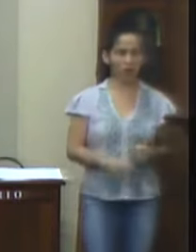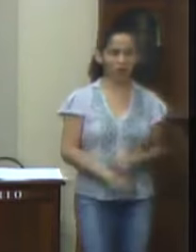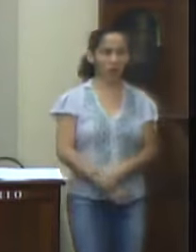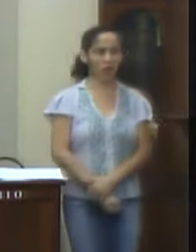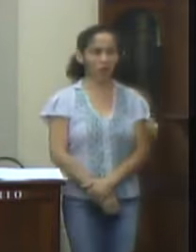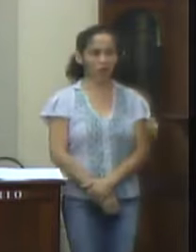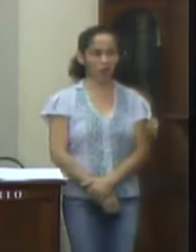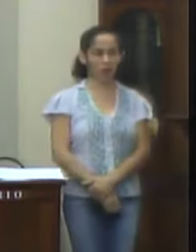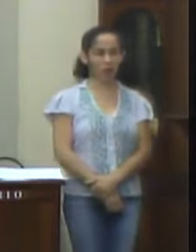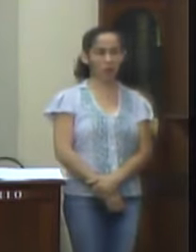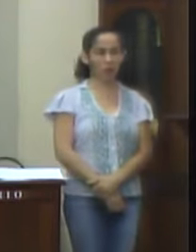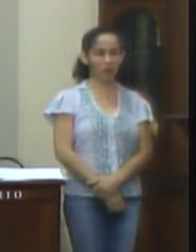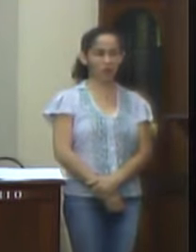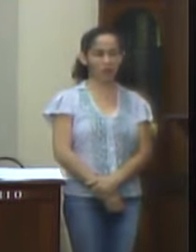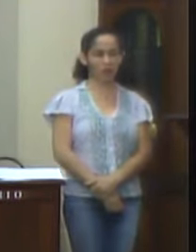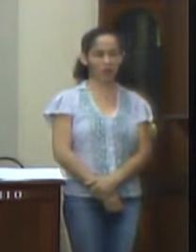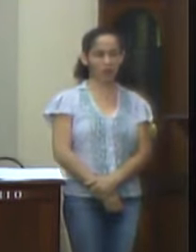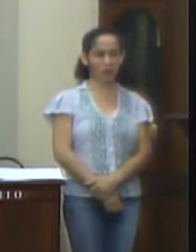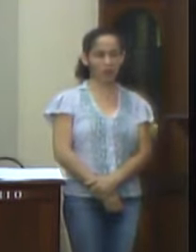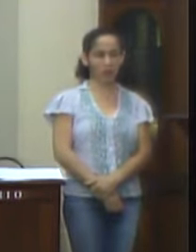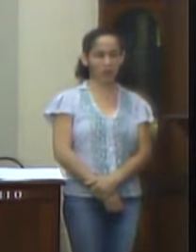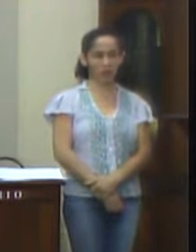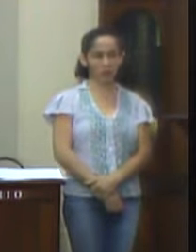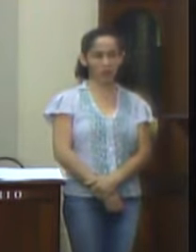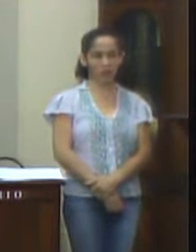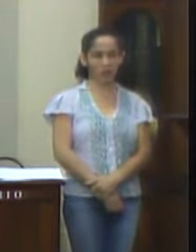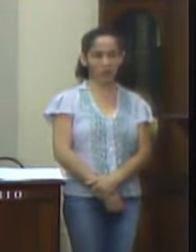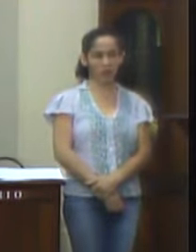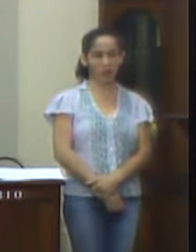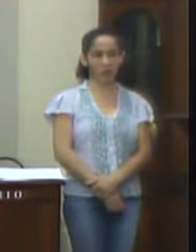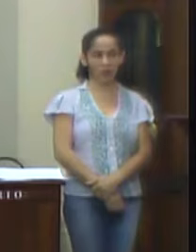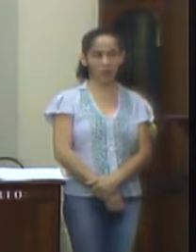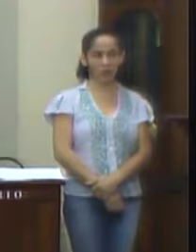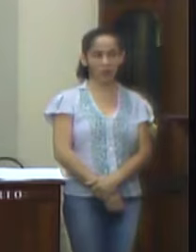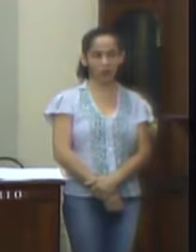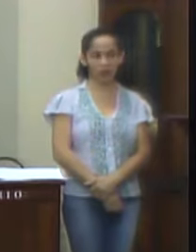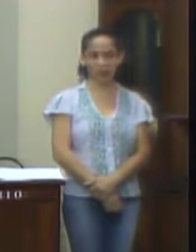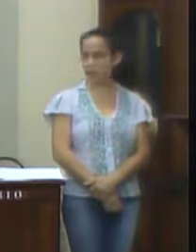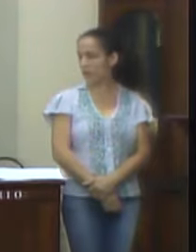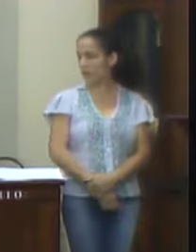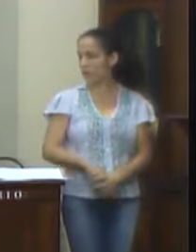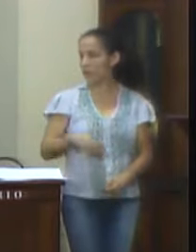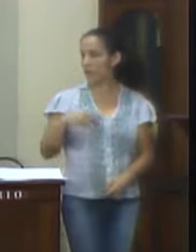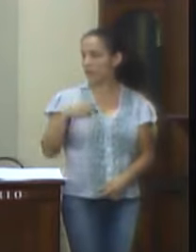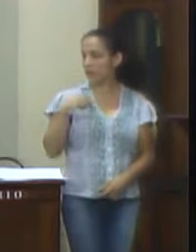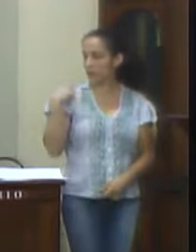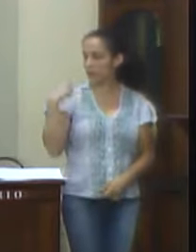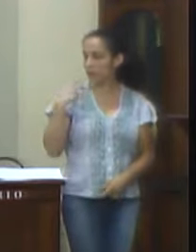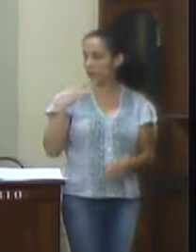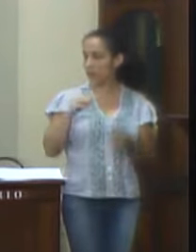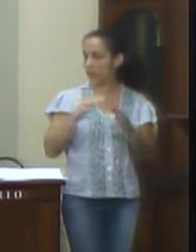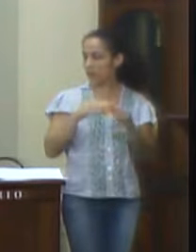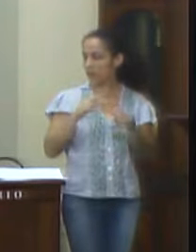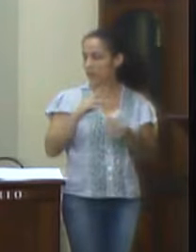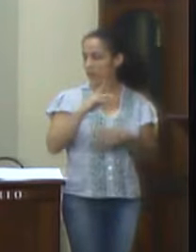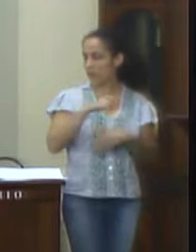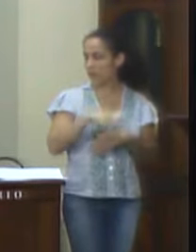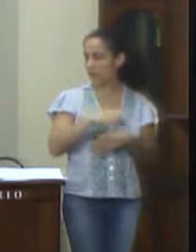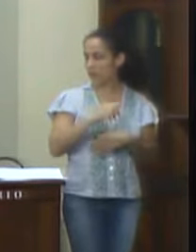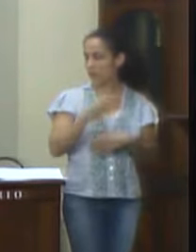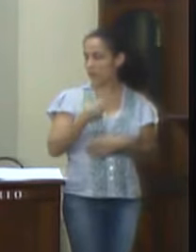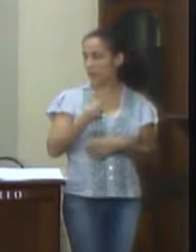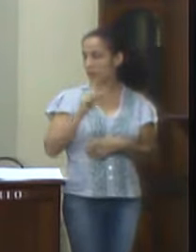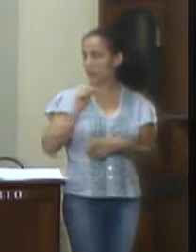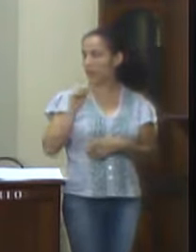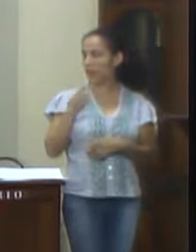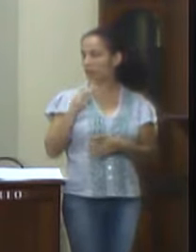Você está votando a primeira emenda de minha autoria. Vereador Pedro Graça, repasse mensal de seis